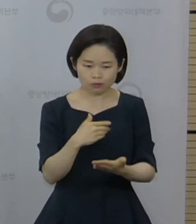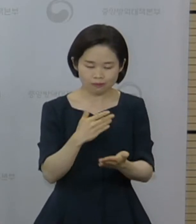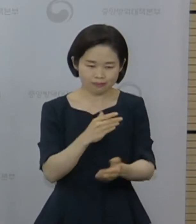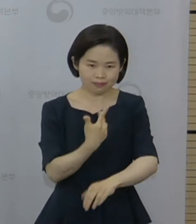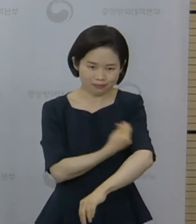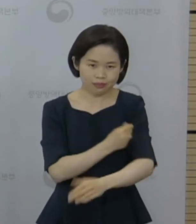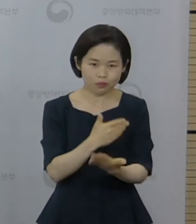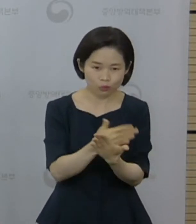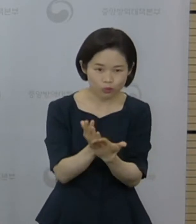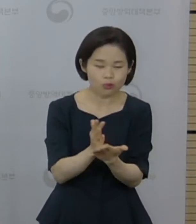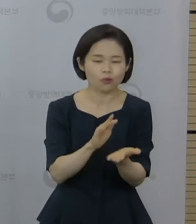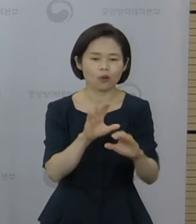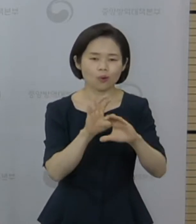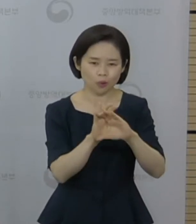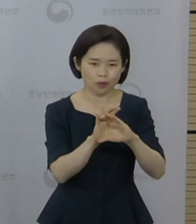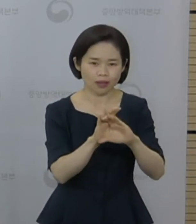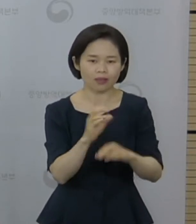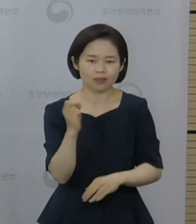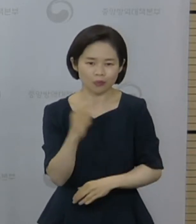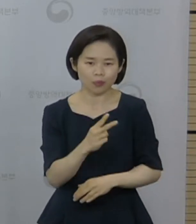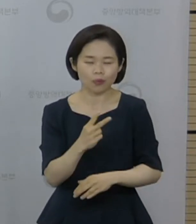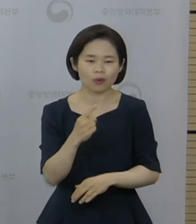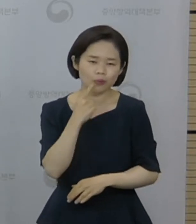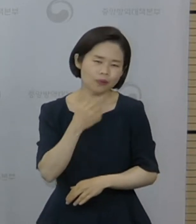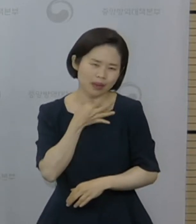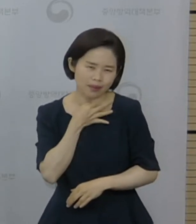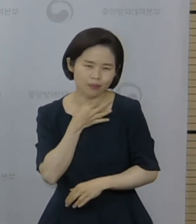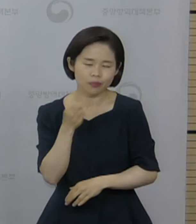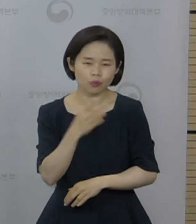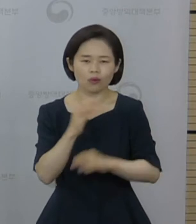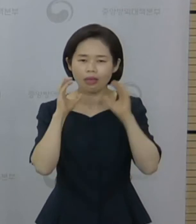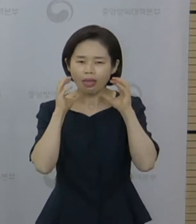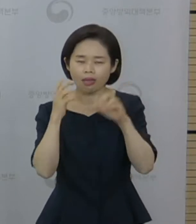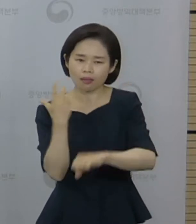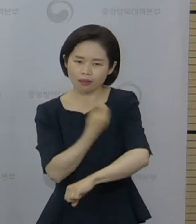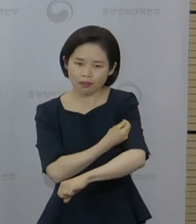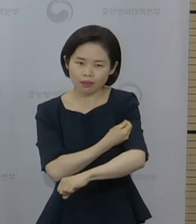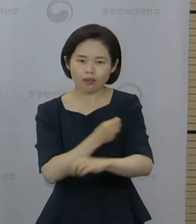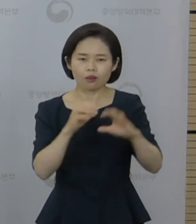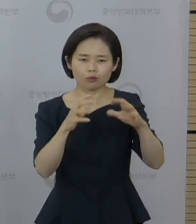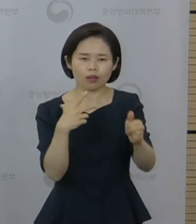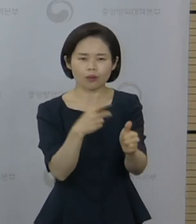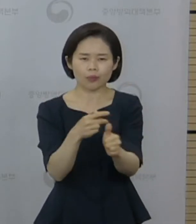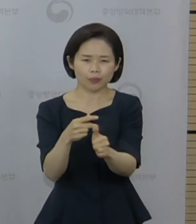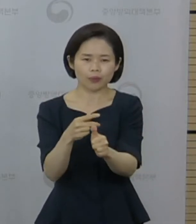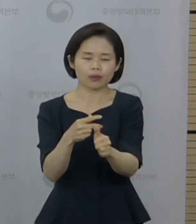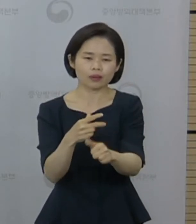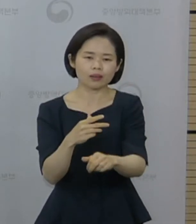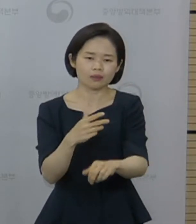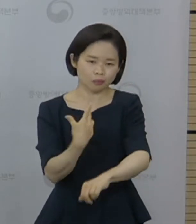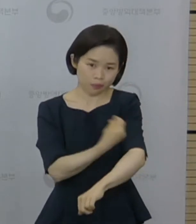인플루엔자, 영유아 예방접종 등 모든 국가 예방접종에 대해서 발급받을 수 있습니다.